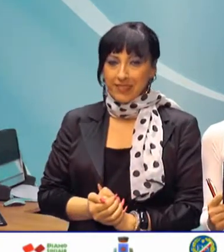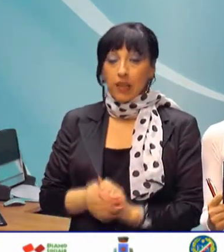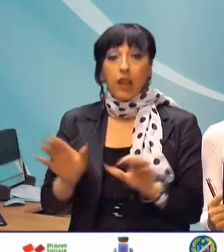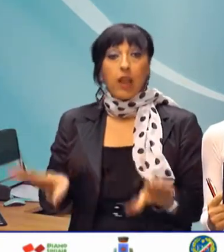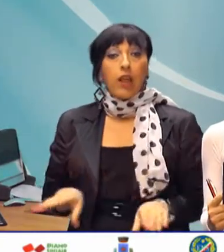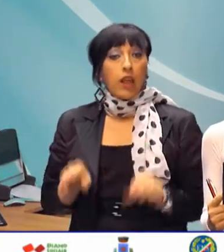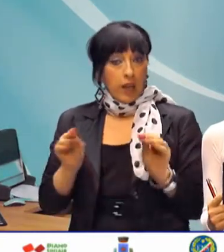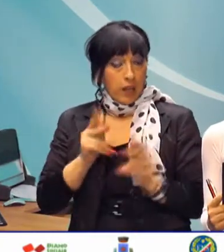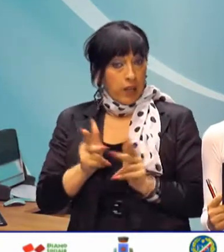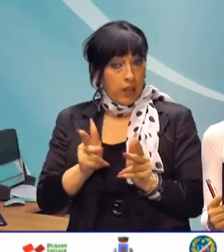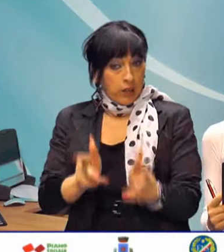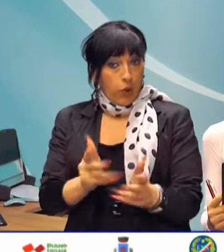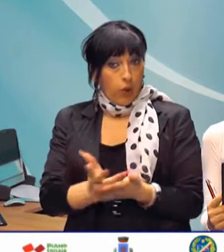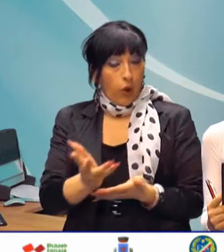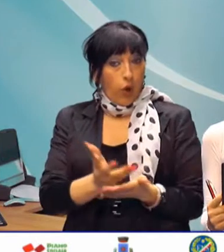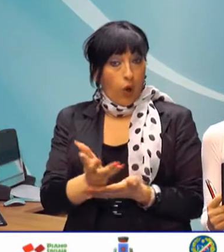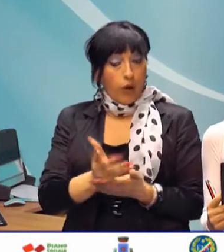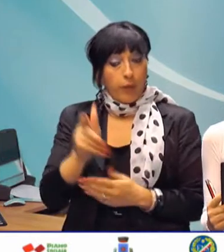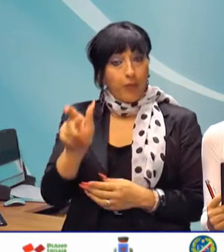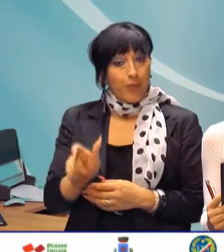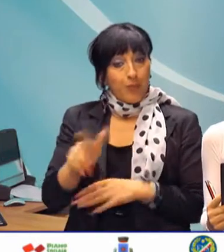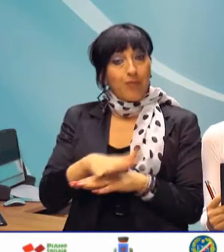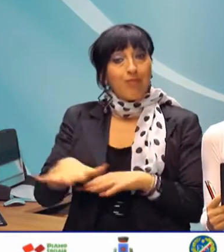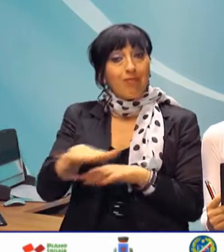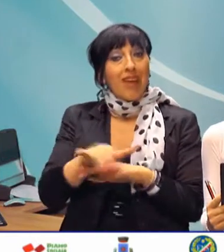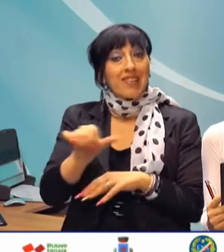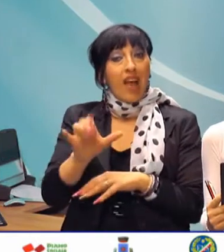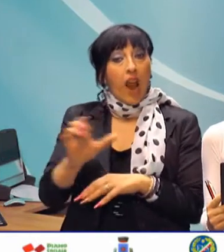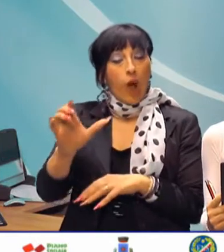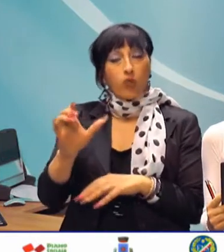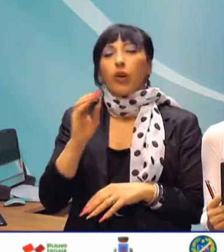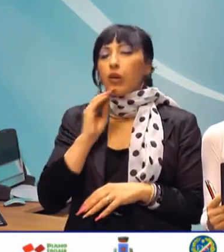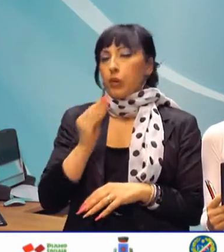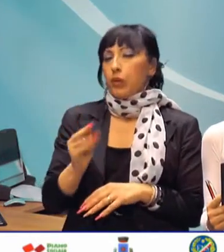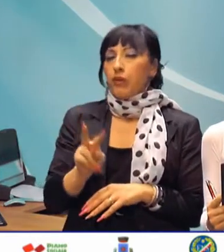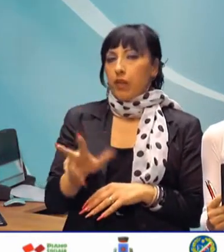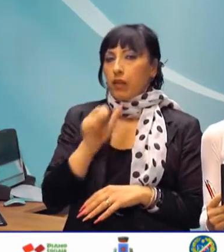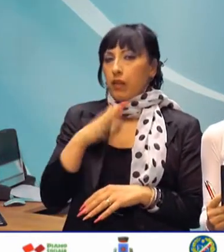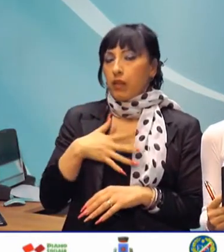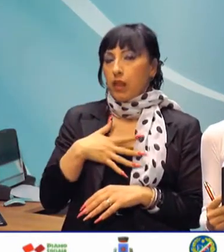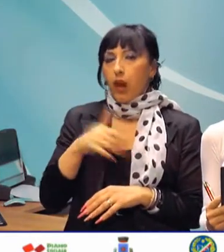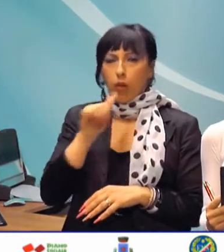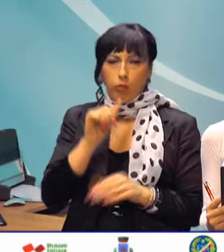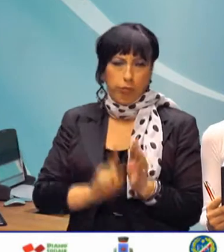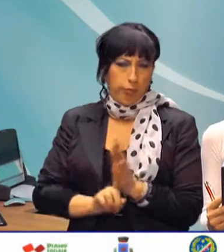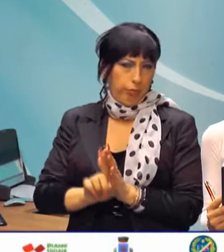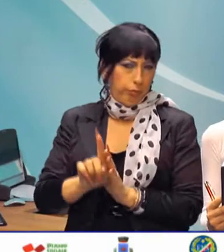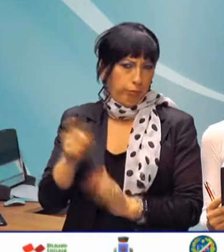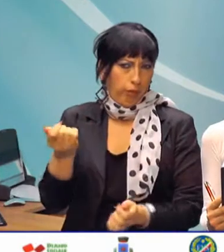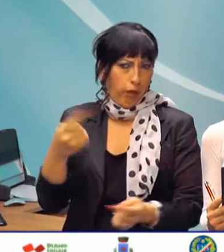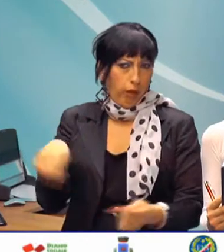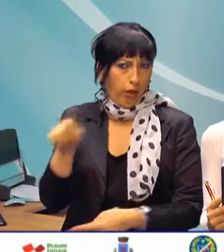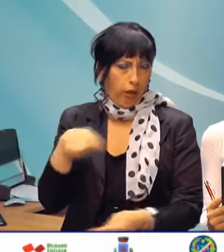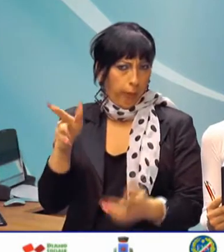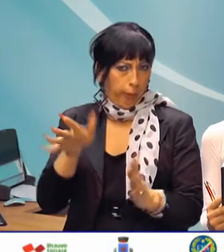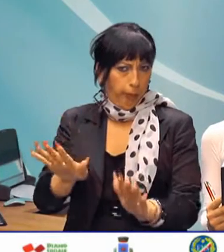Iniziamo con la cronaca guida ubriaco a Sala Consilina, nei guai un giovane di 23 anni. Continuano i controlli